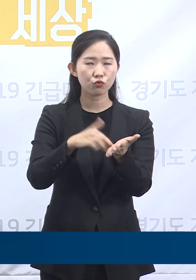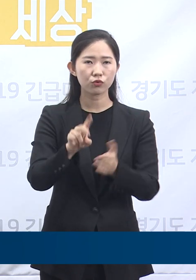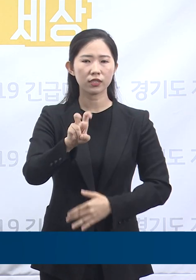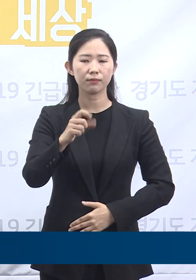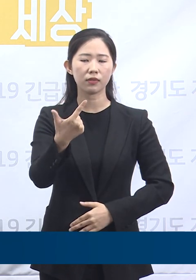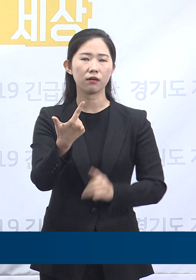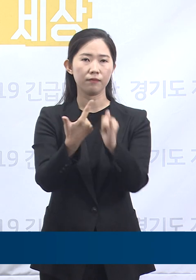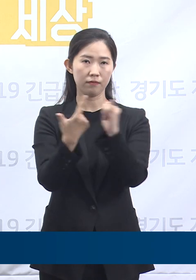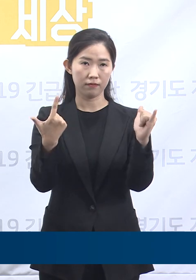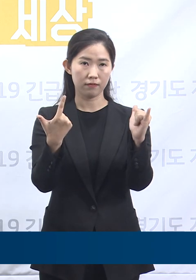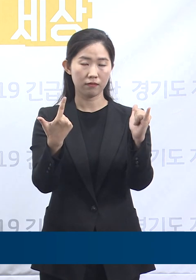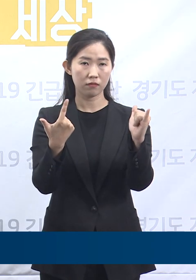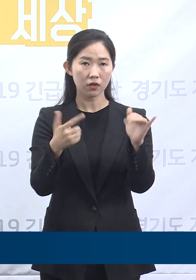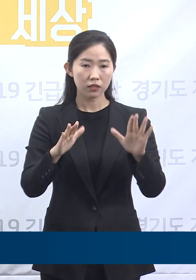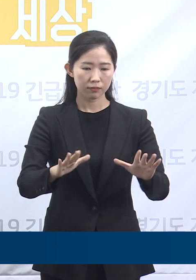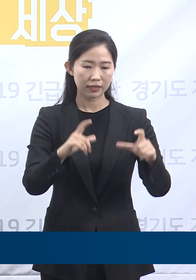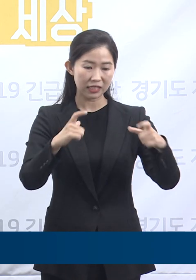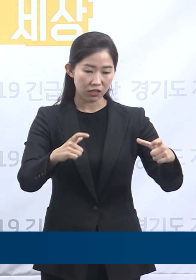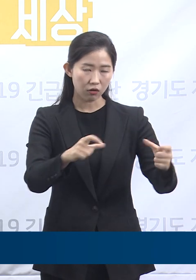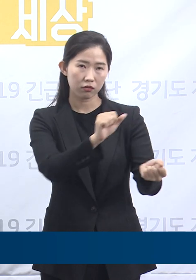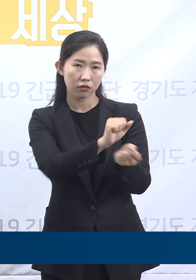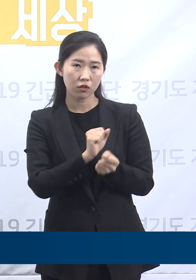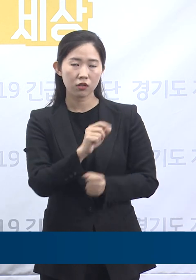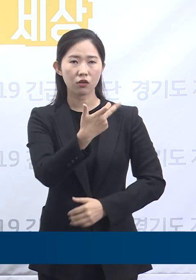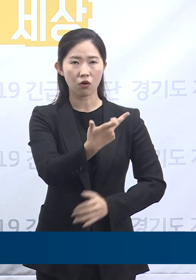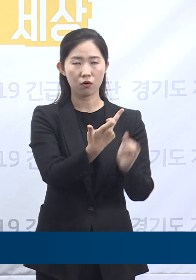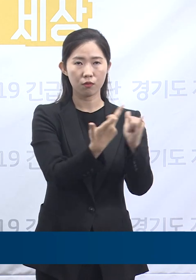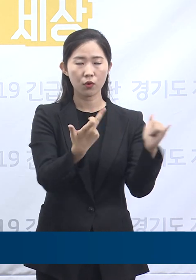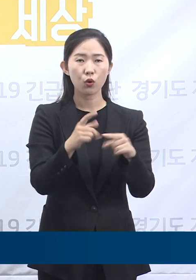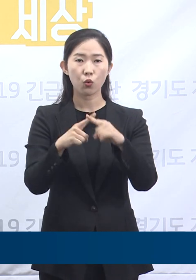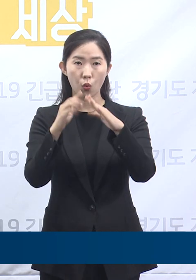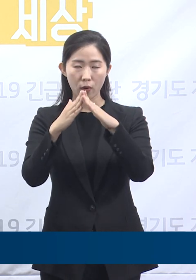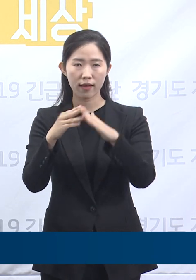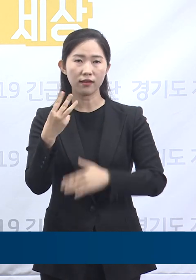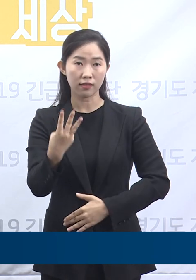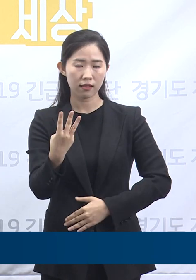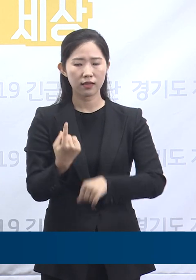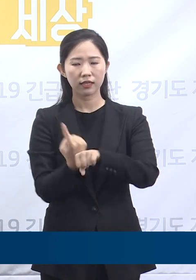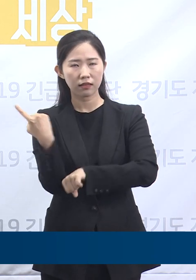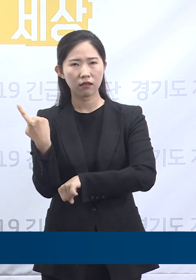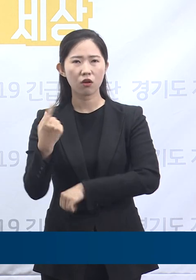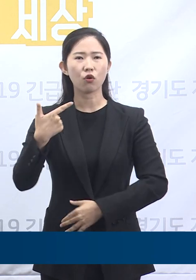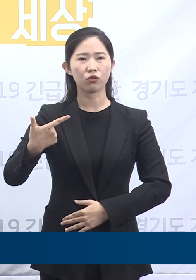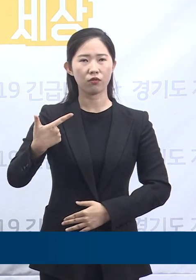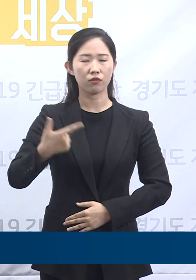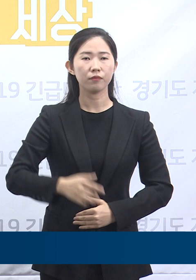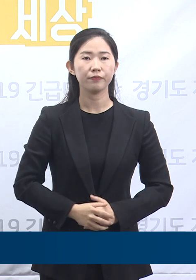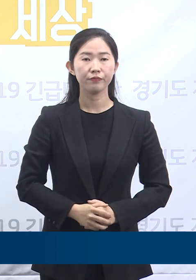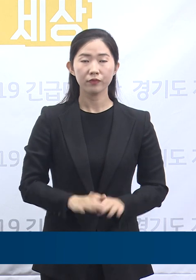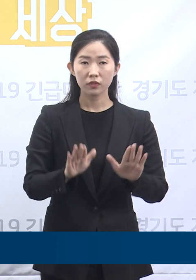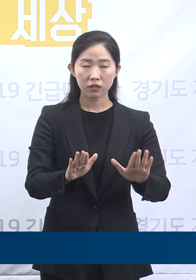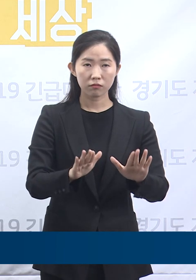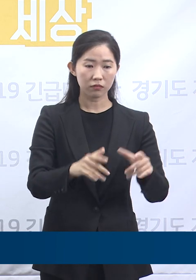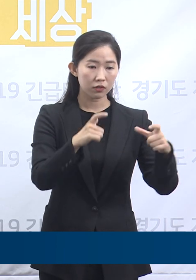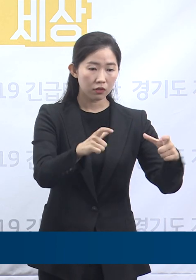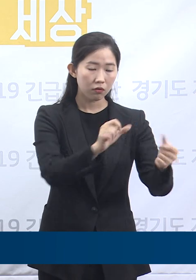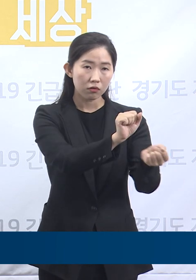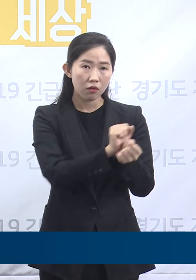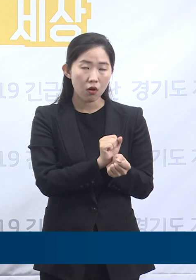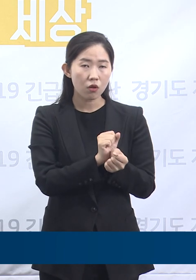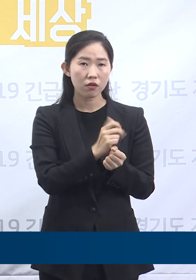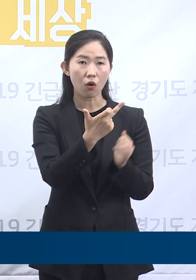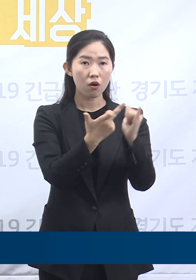지역사회 감염 17명, 교회 관련 3명, 기타 6명입니다. 지역사회 감염 유용으로는